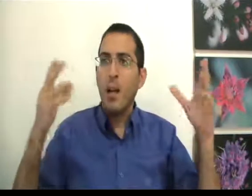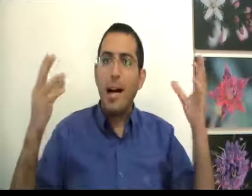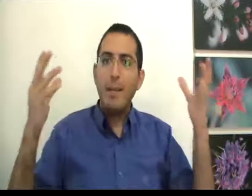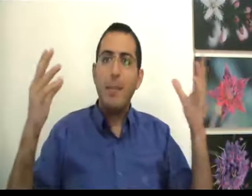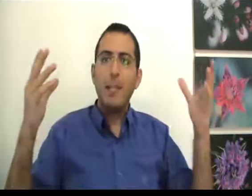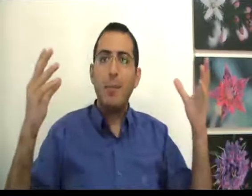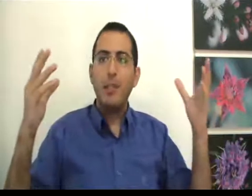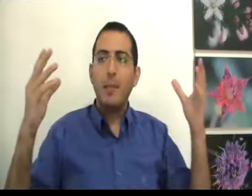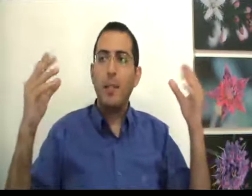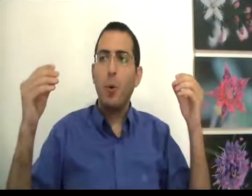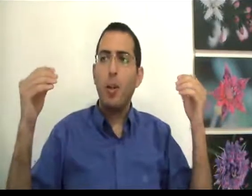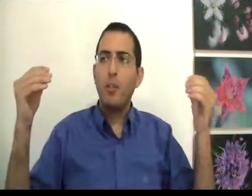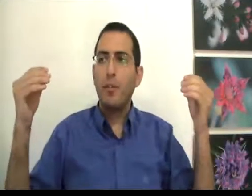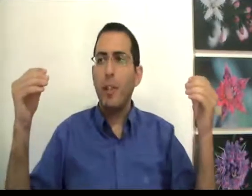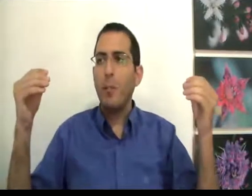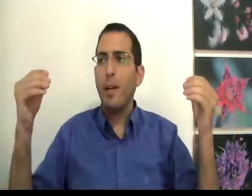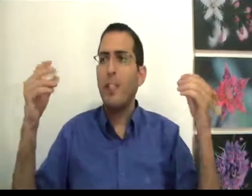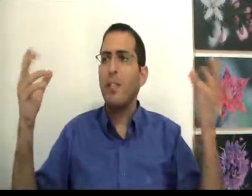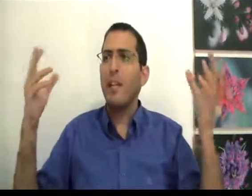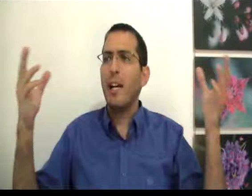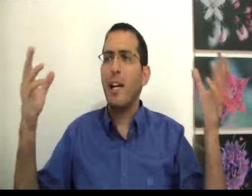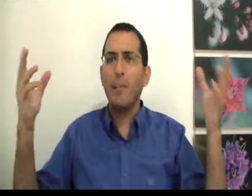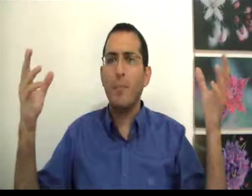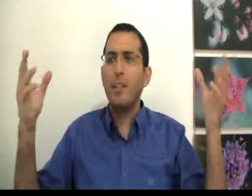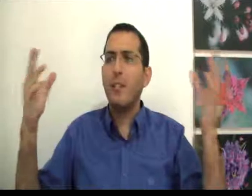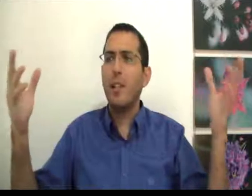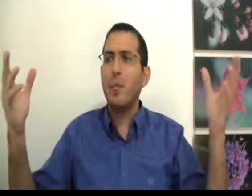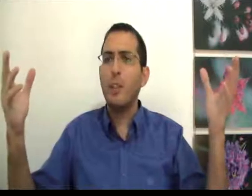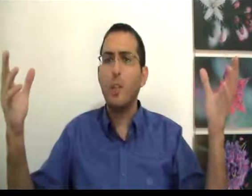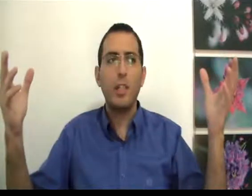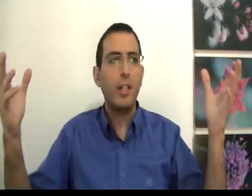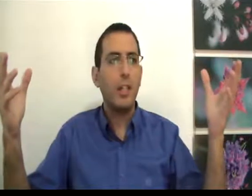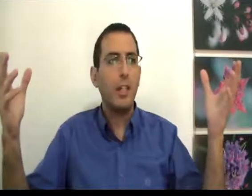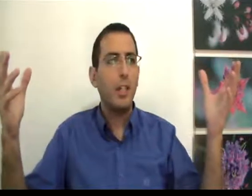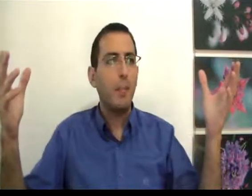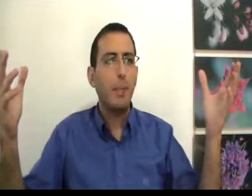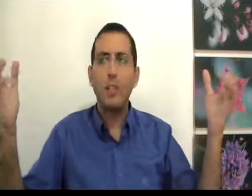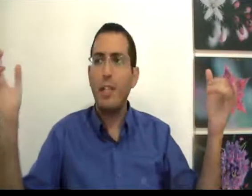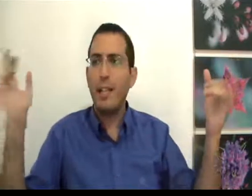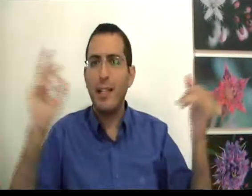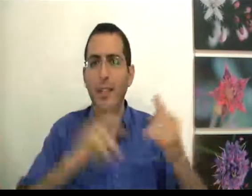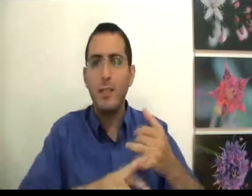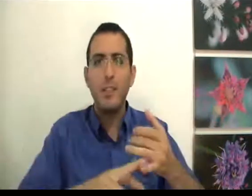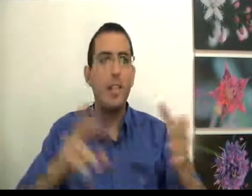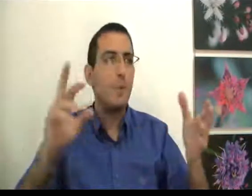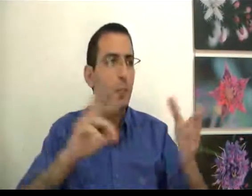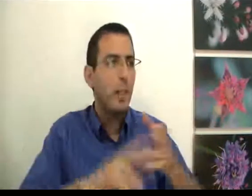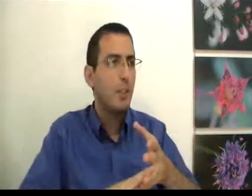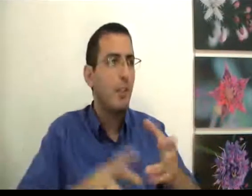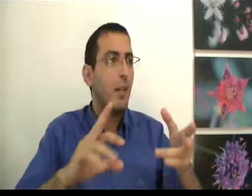הרי מה בן אדם אומר? שהבן אדם הוא חולה סופני הוא אומר מה שווה לי החיים מה שווה לי כל מה שיש לי מה שווה לי הכסף מה שווה לי המשפחה מה שווה לי